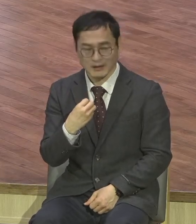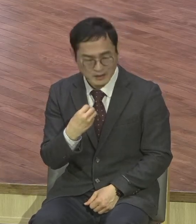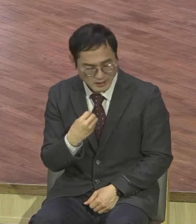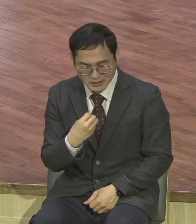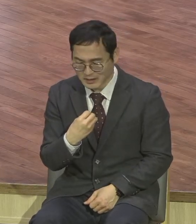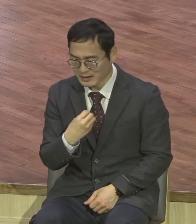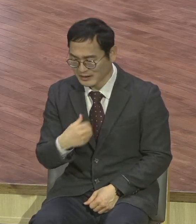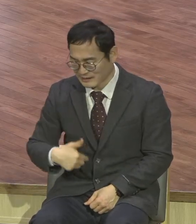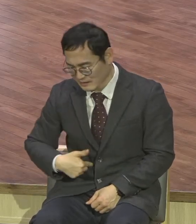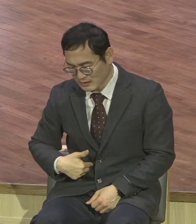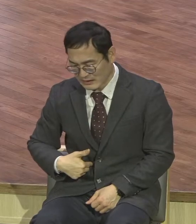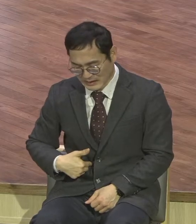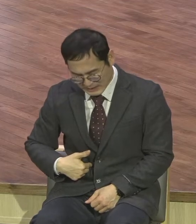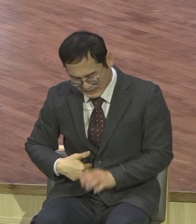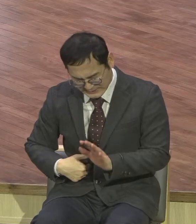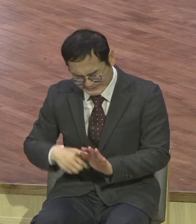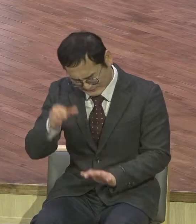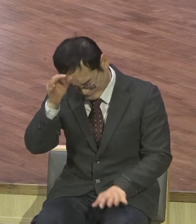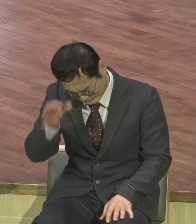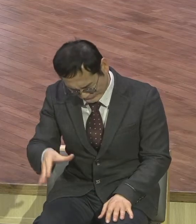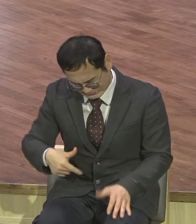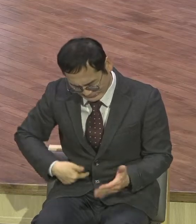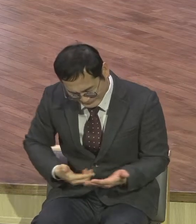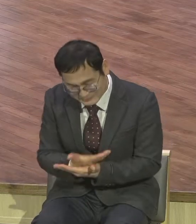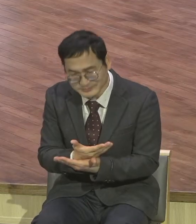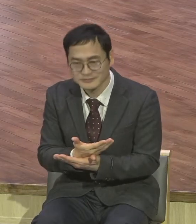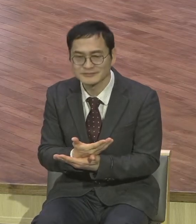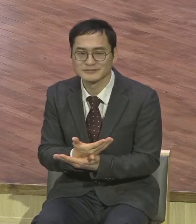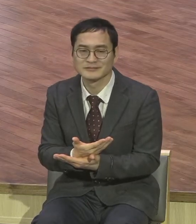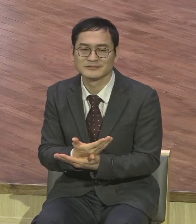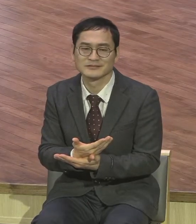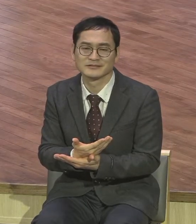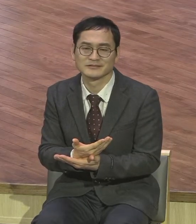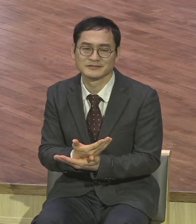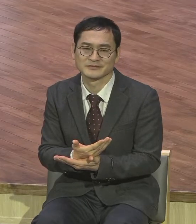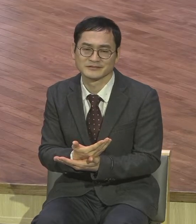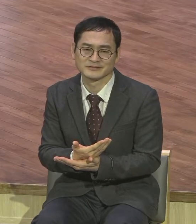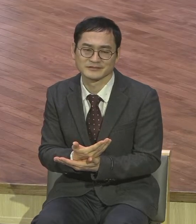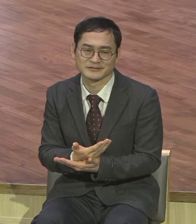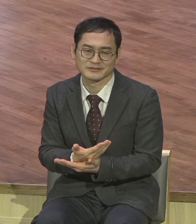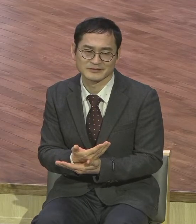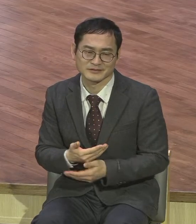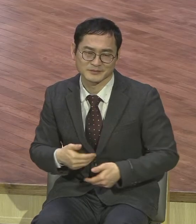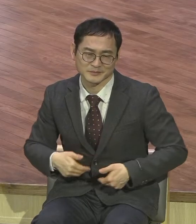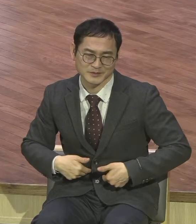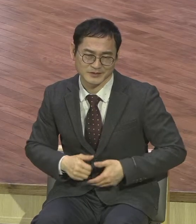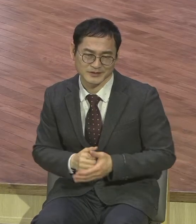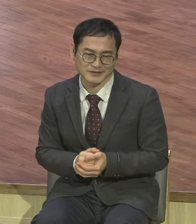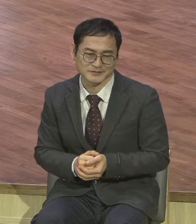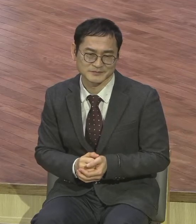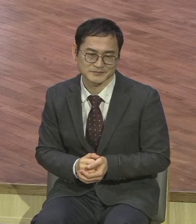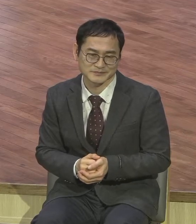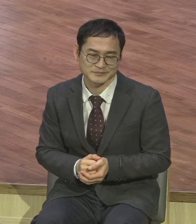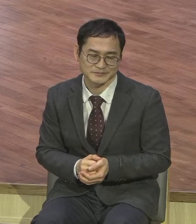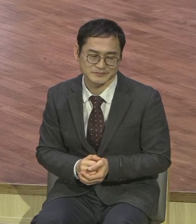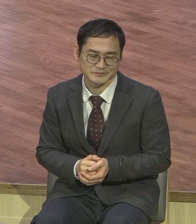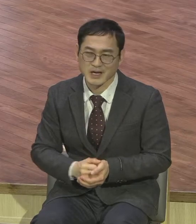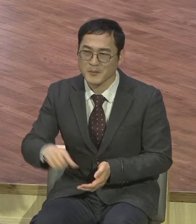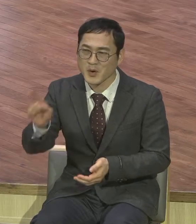어떤 사람은요 예배들면 쏙 지나갔는데 그거 잡아요 그거 잡고 느려져버려요 그거 잡고 응답받아요